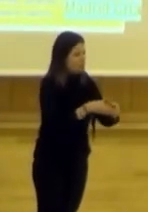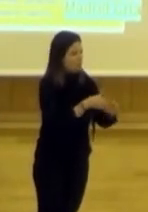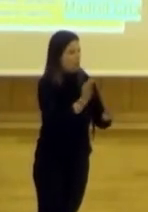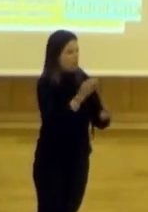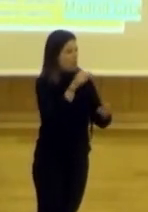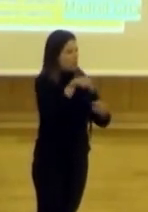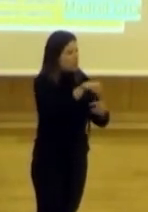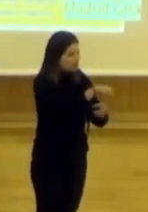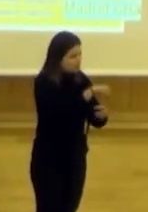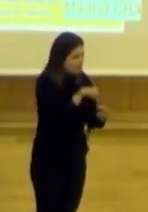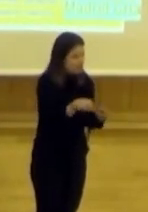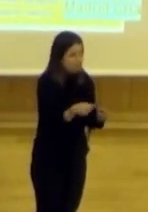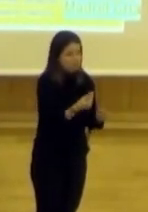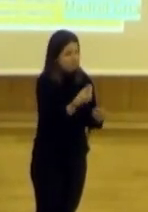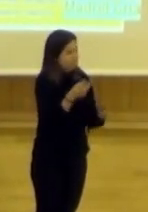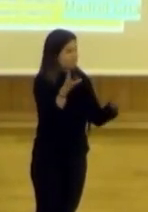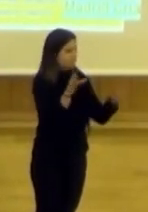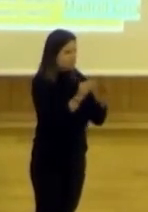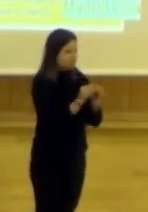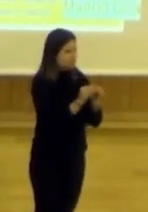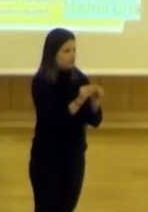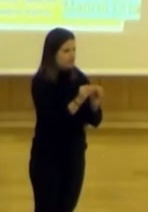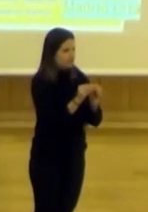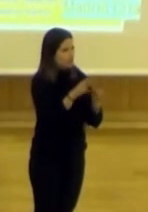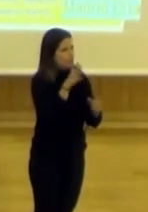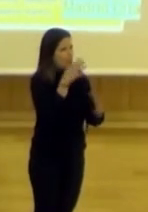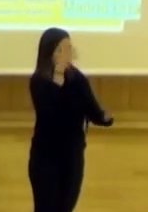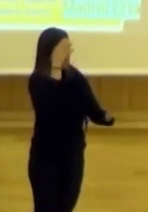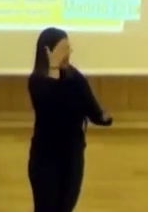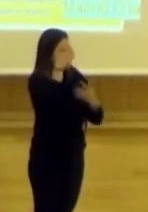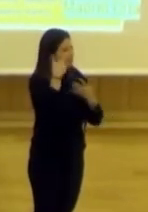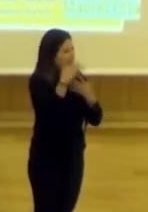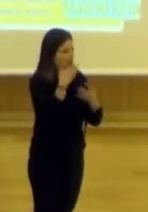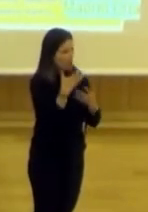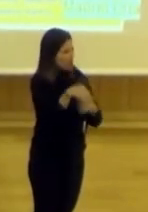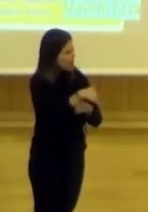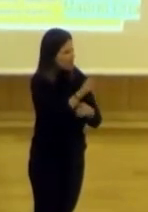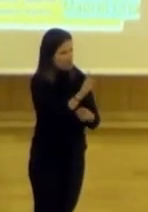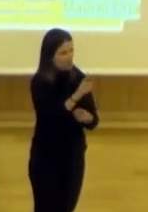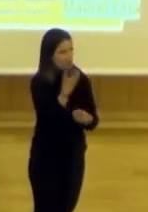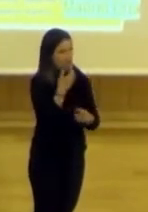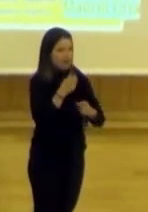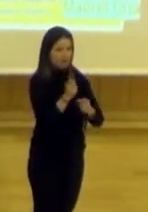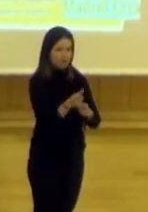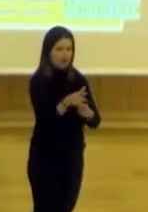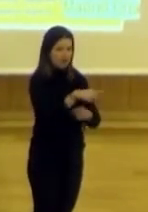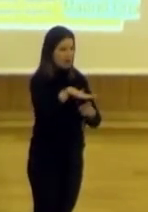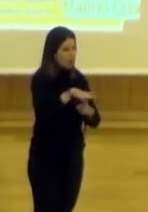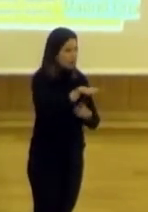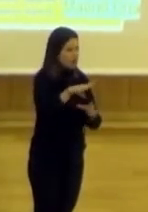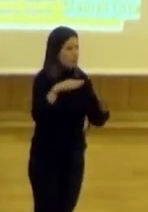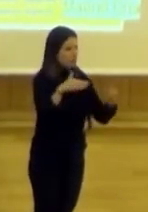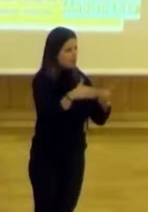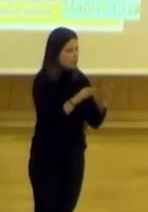plantar cosas, bueno, en reflexionar todo eso, pero no era por decorar la calle solamente, sino por generar ese espacio de comunidad y de